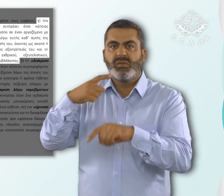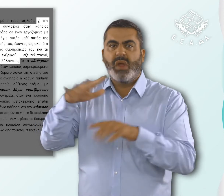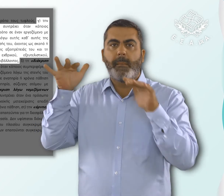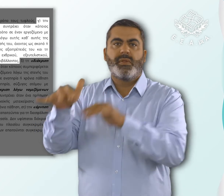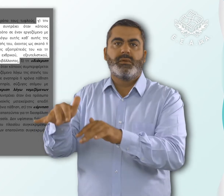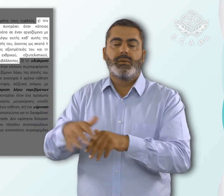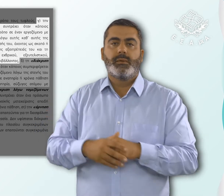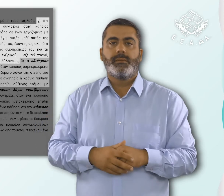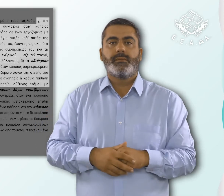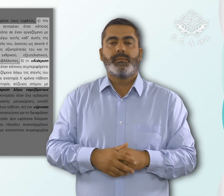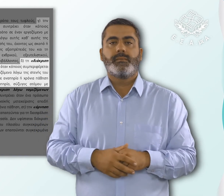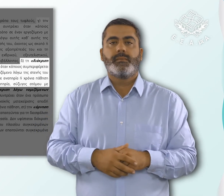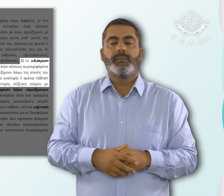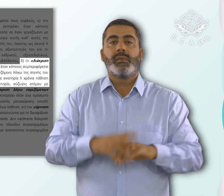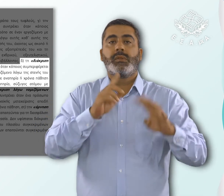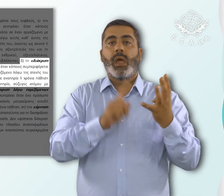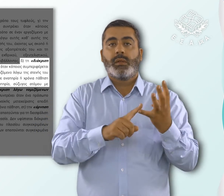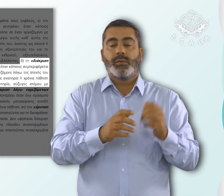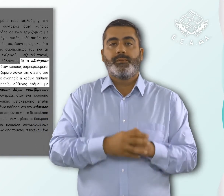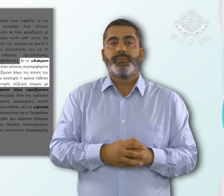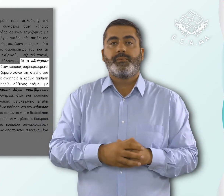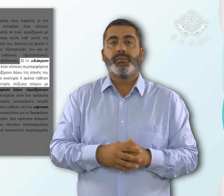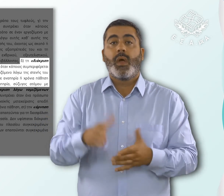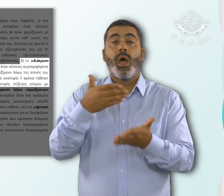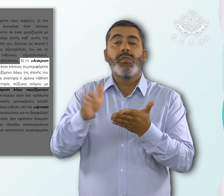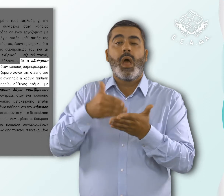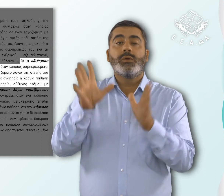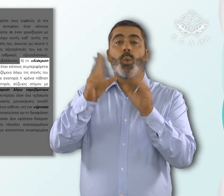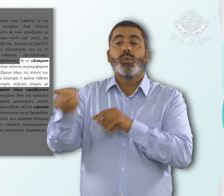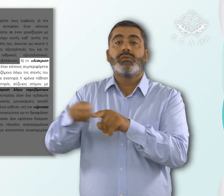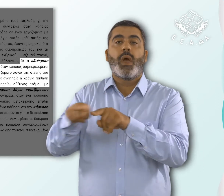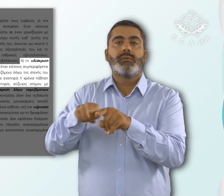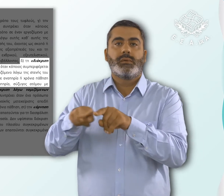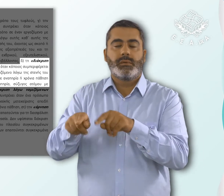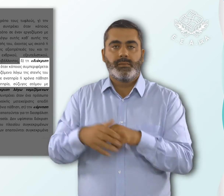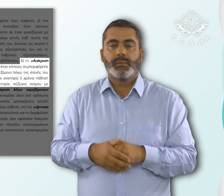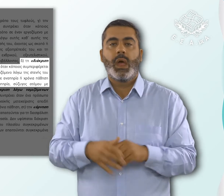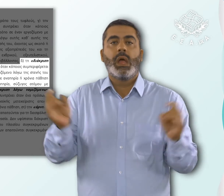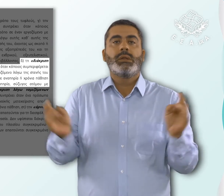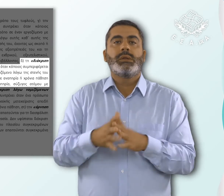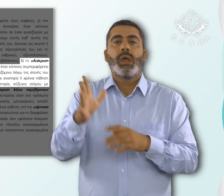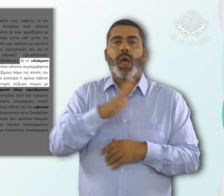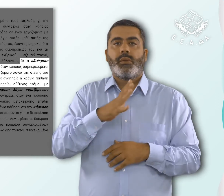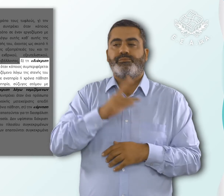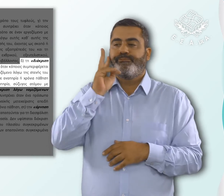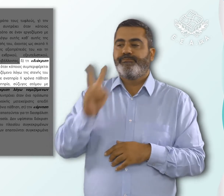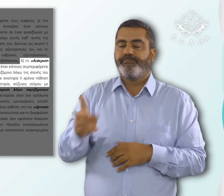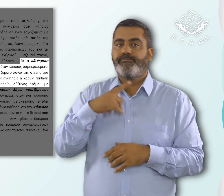περιβάλλοντος. Δ. Τη διάκριση λόγω σχέσης, που συντρέχει όταν κάποιος συμπεριφέρεται λιγότερο ευνοϊκά σε